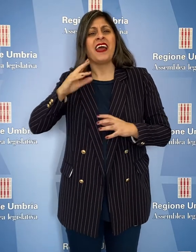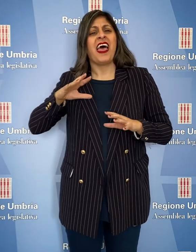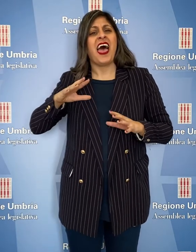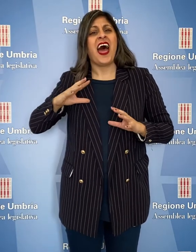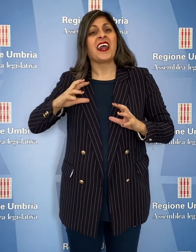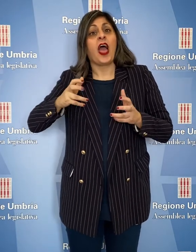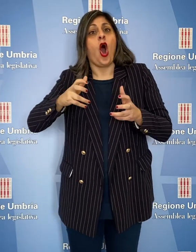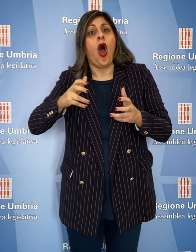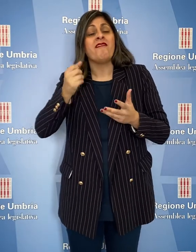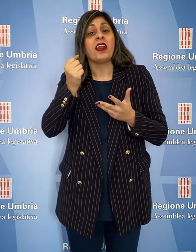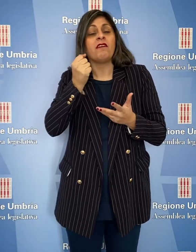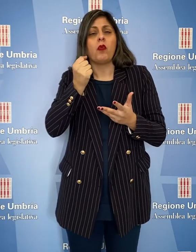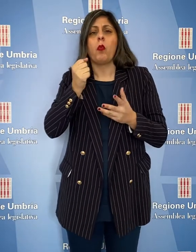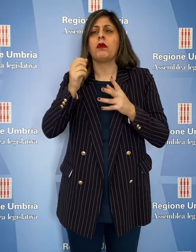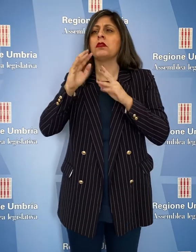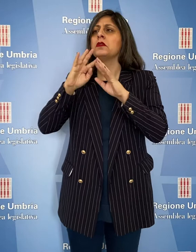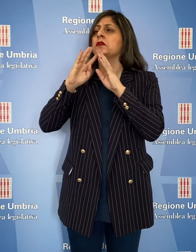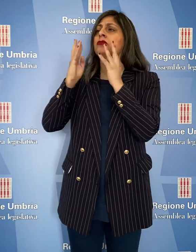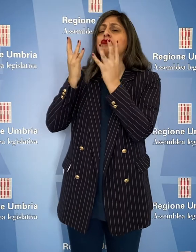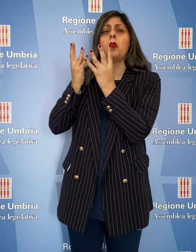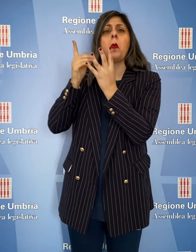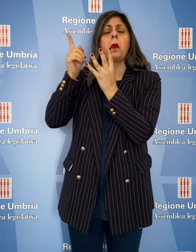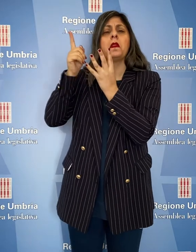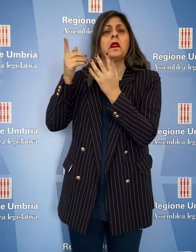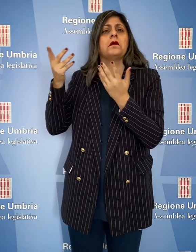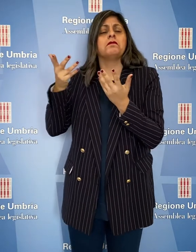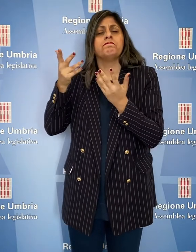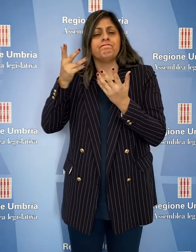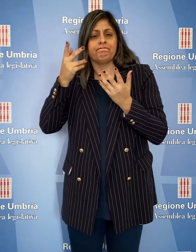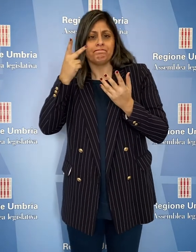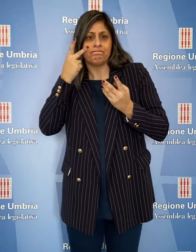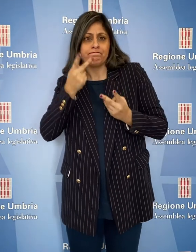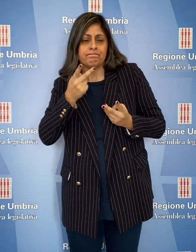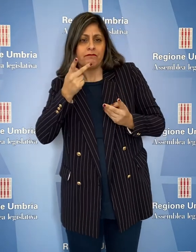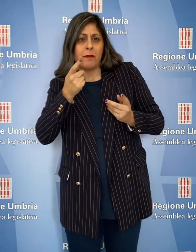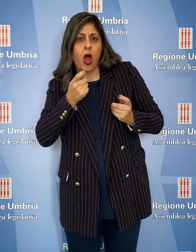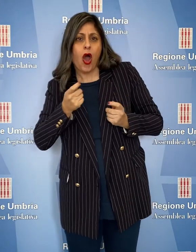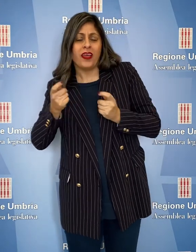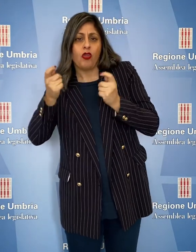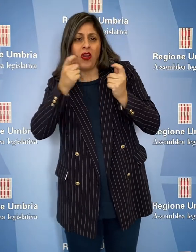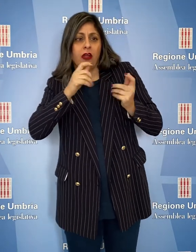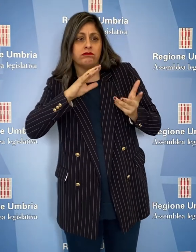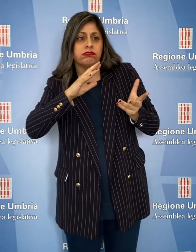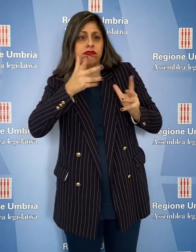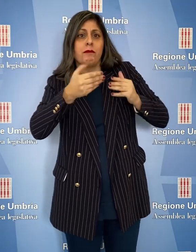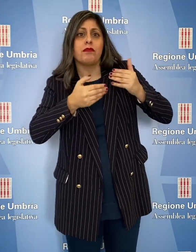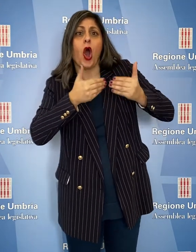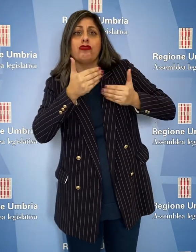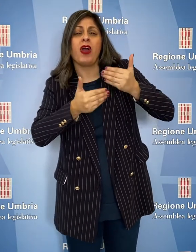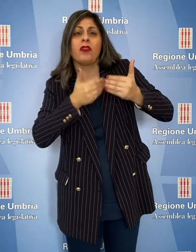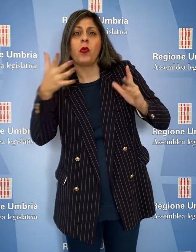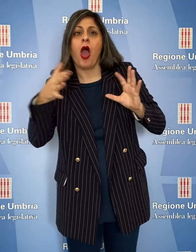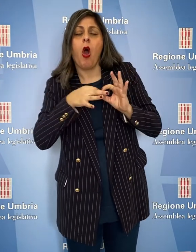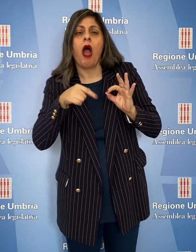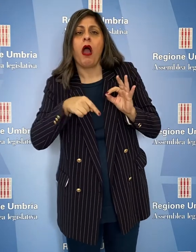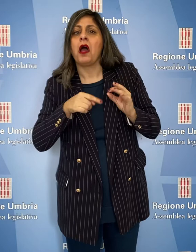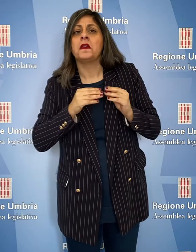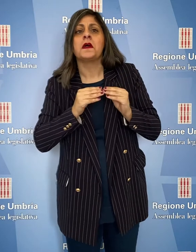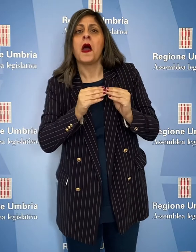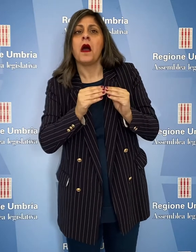la Giunta intende assumere per monitorare l'evolversi complessivo delle procedure relative al Recovery